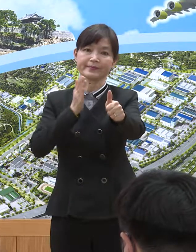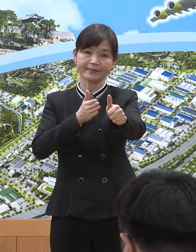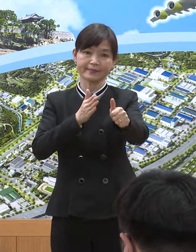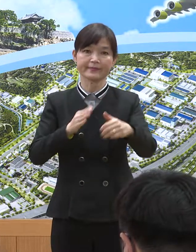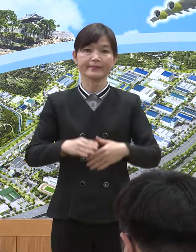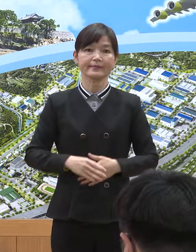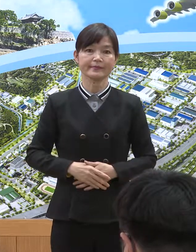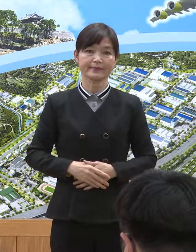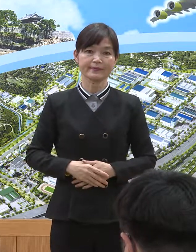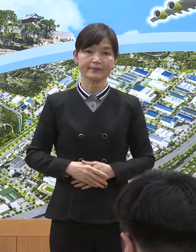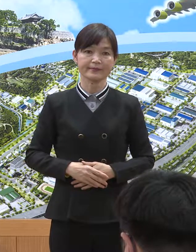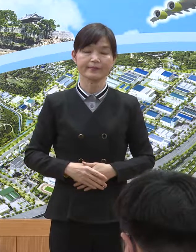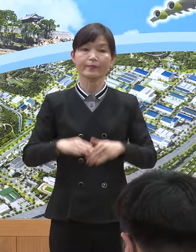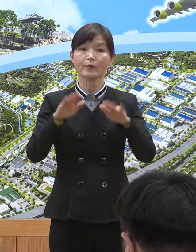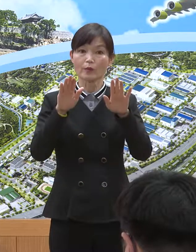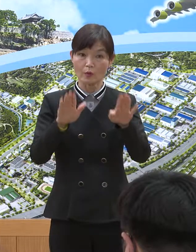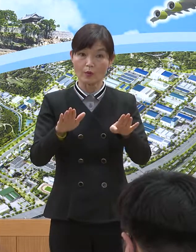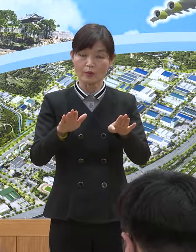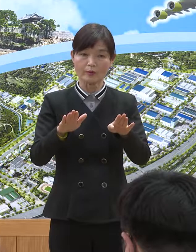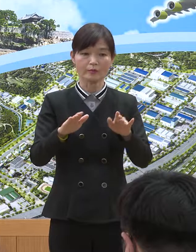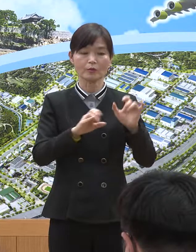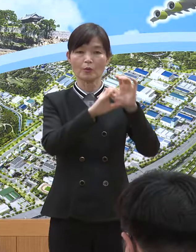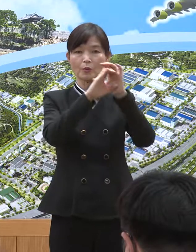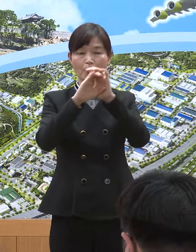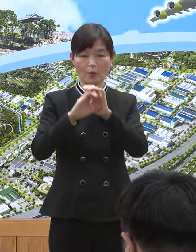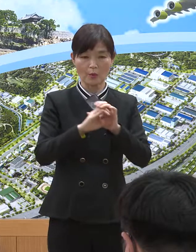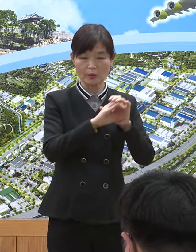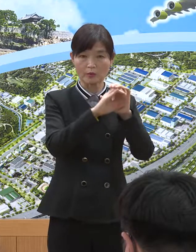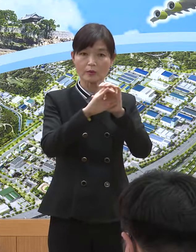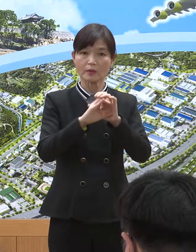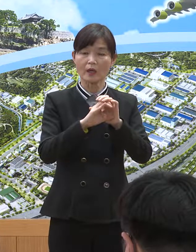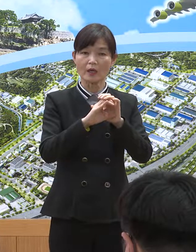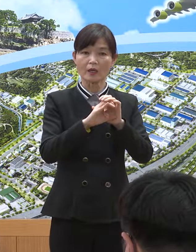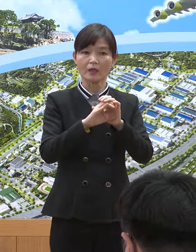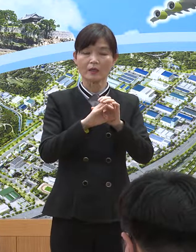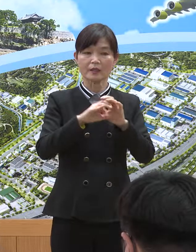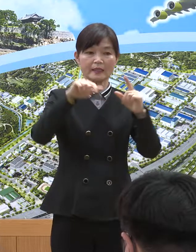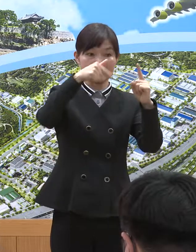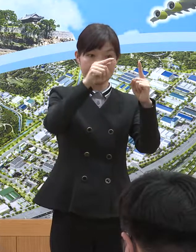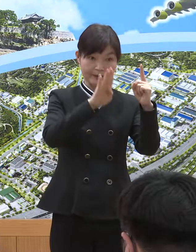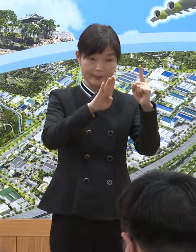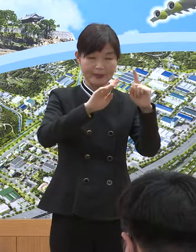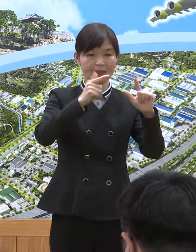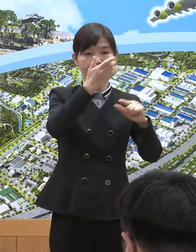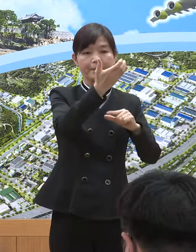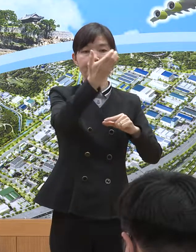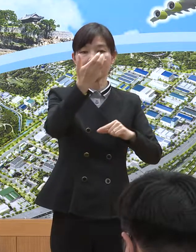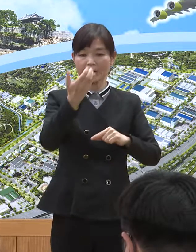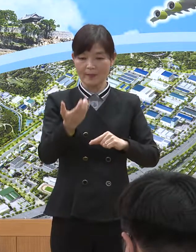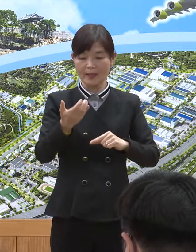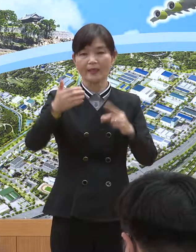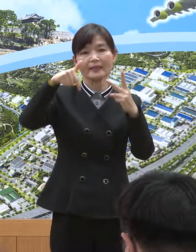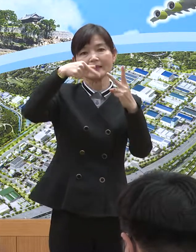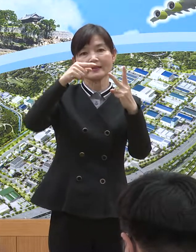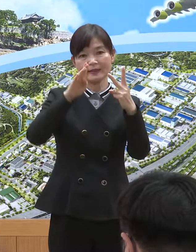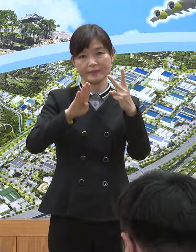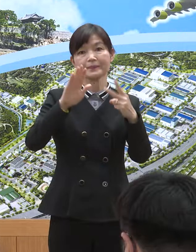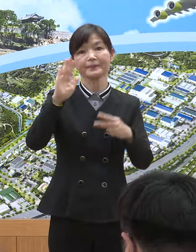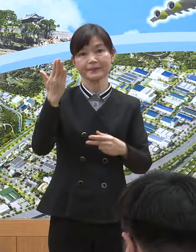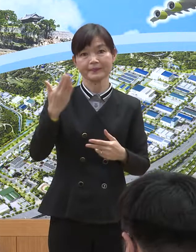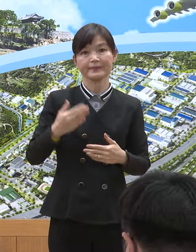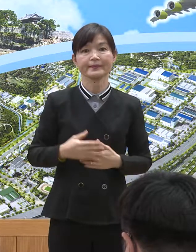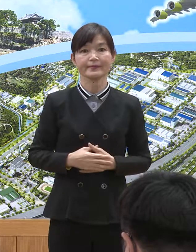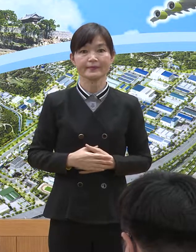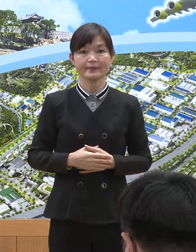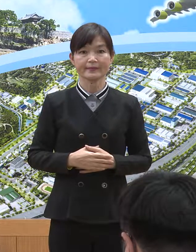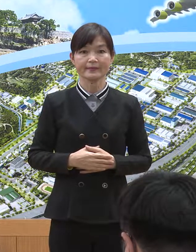오늘부터 코로나19가 제2급 감염병으로 하향 조정됩니다.